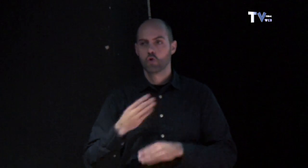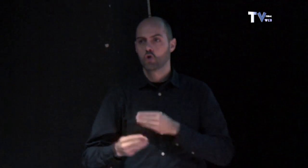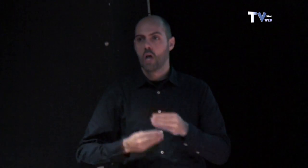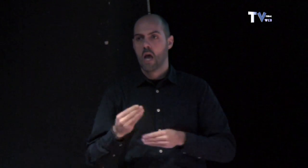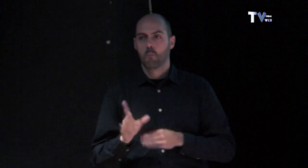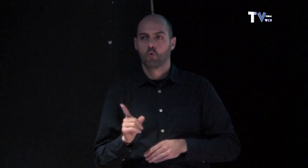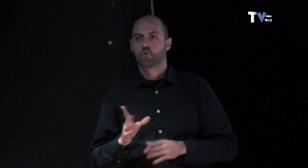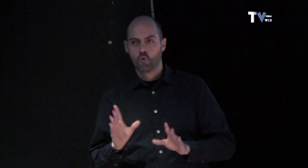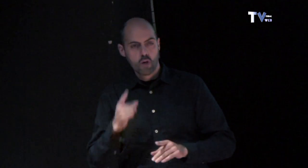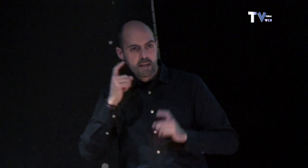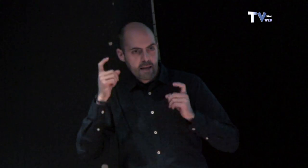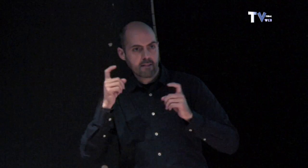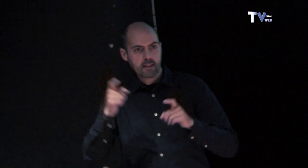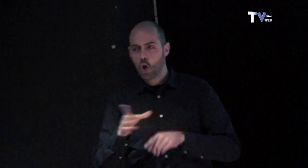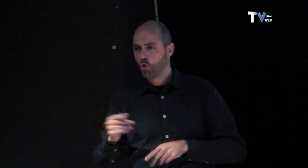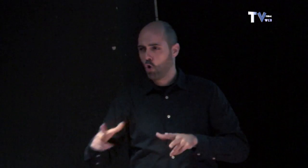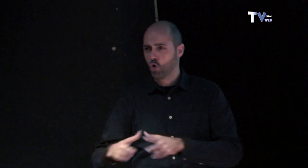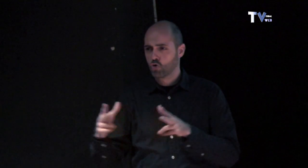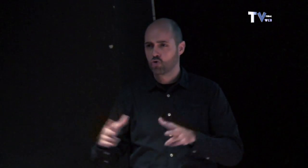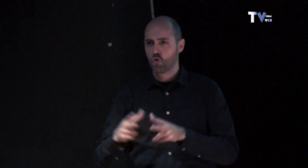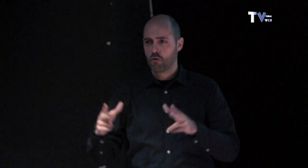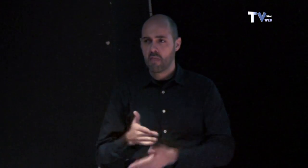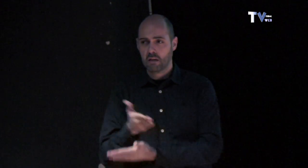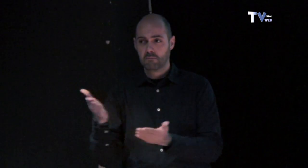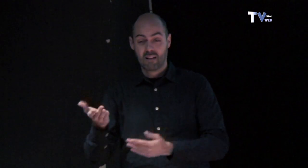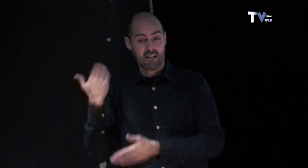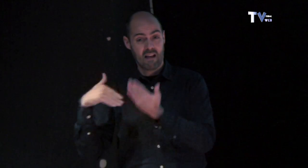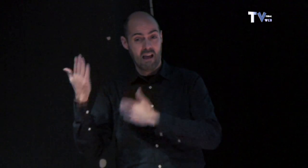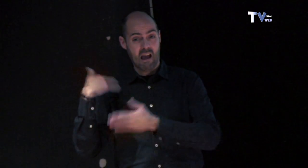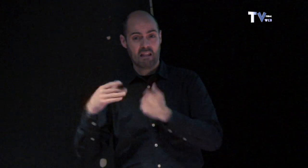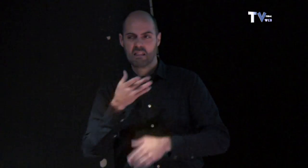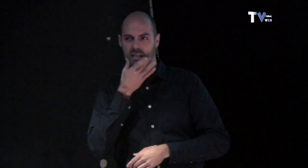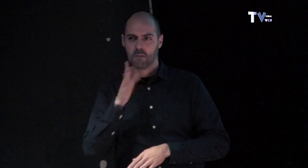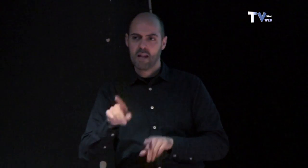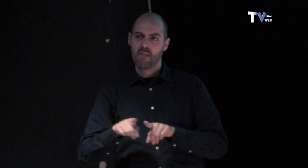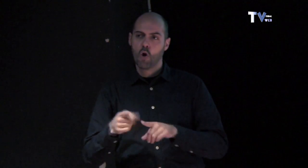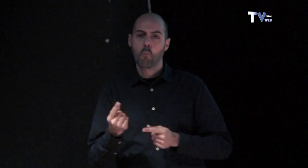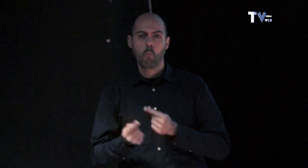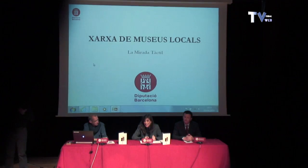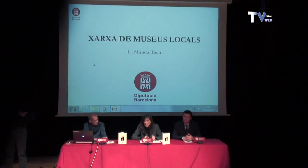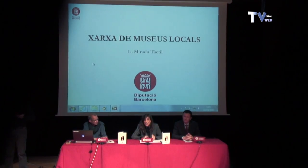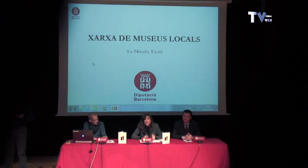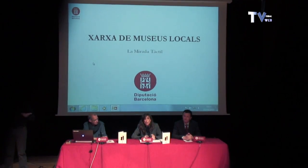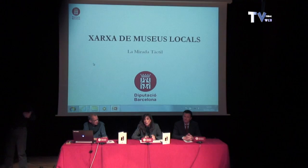tant, allò que abans la societat semblava que anés queixia infraestructures de gresa o